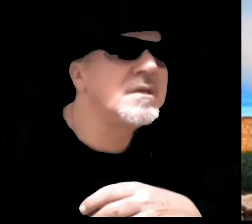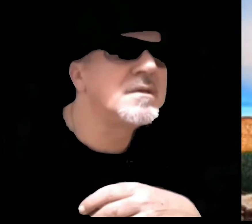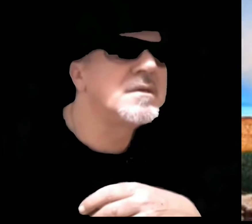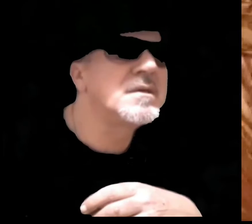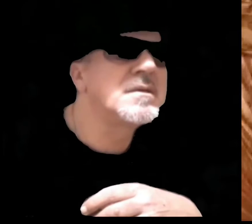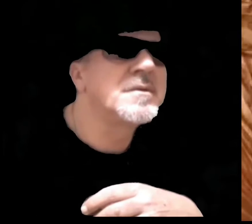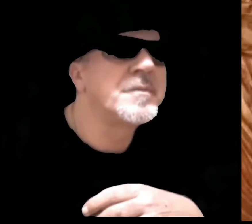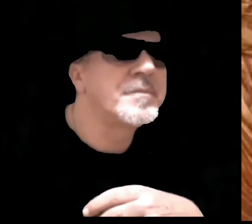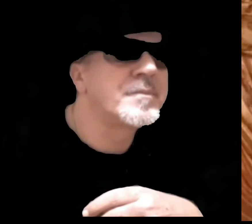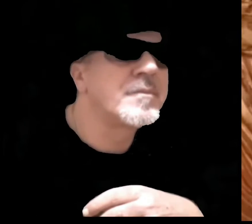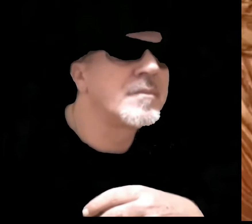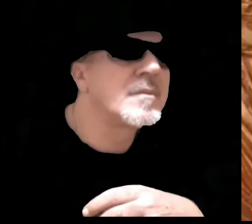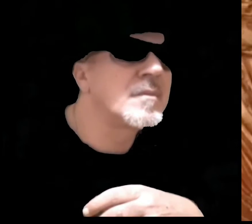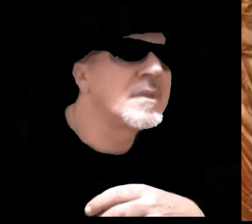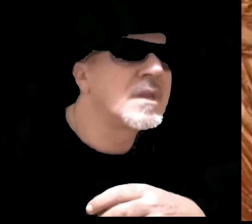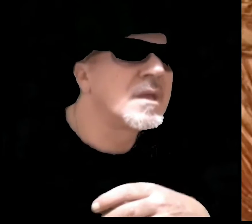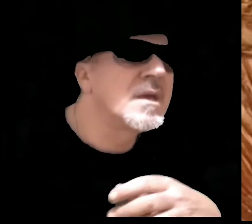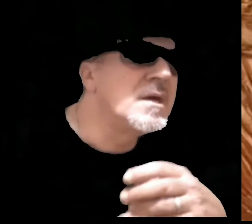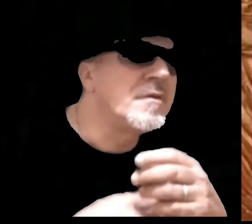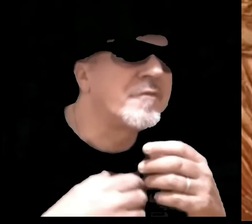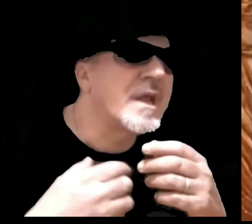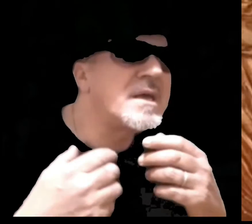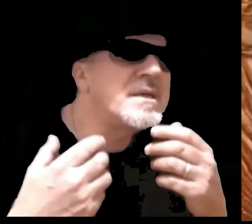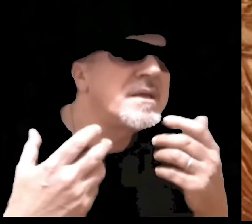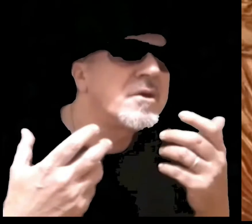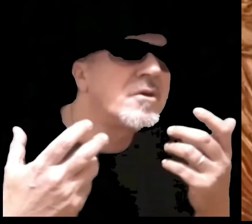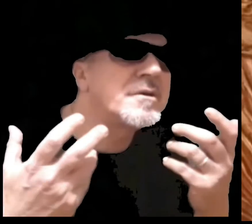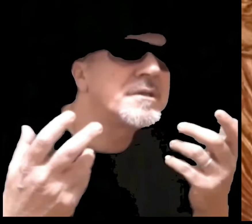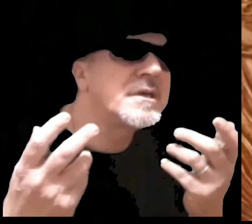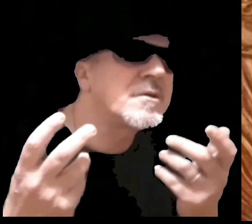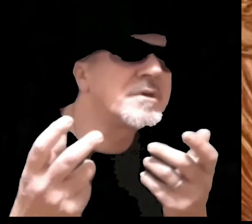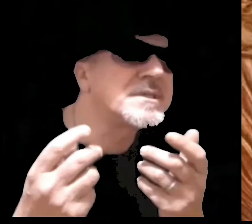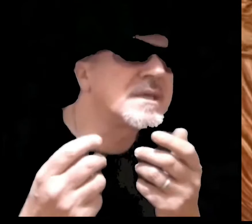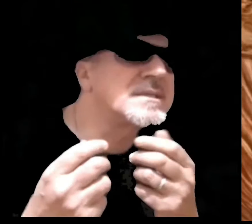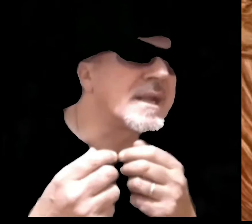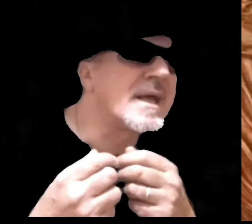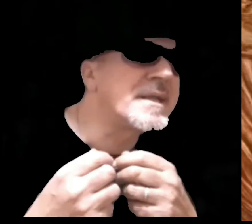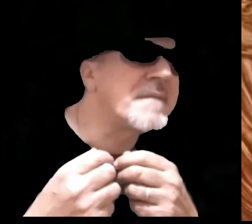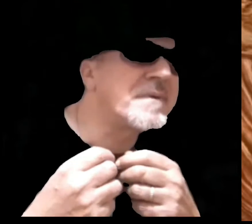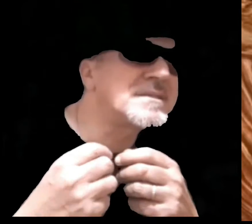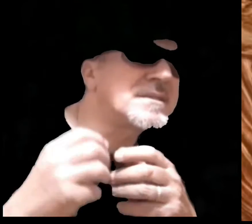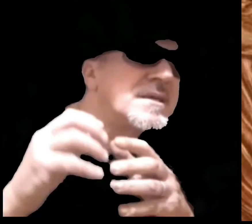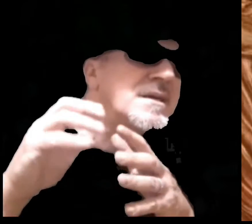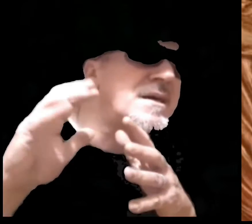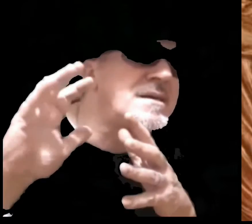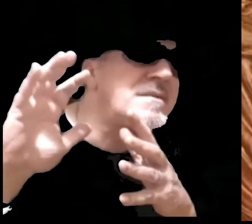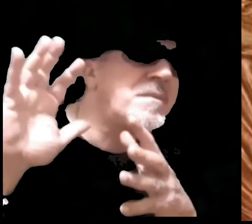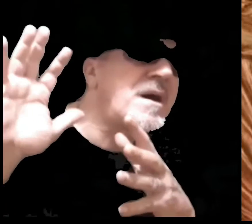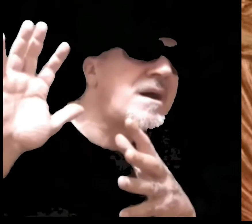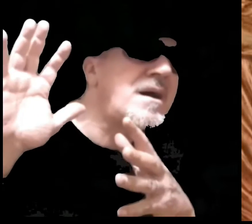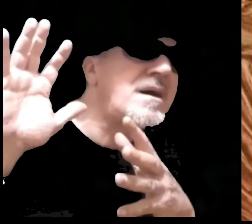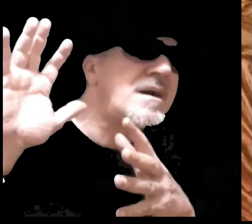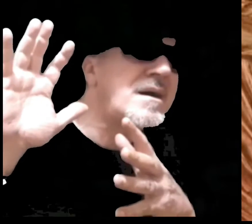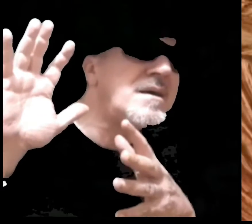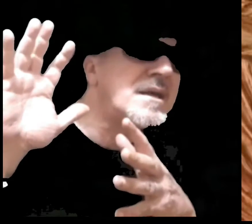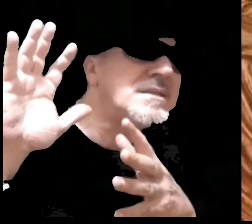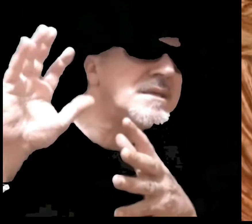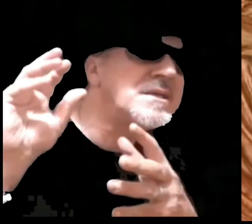via, fra i ricordi e questa strana pazzia e il